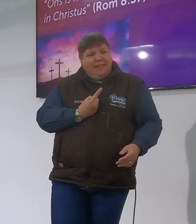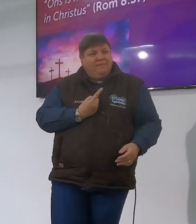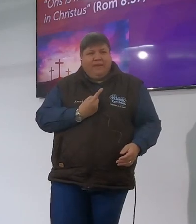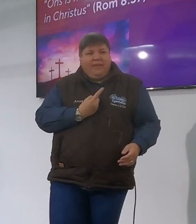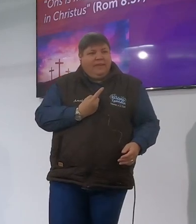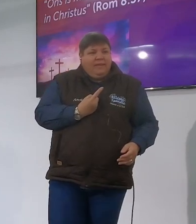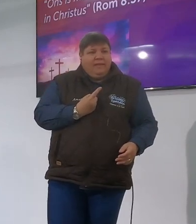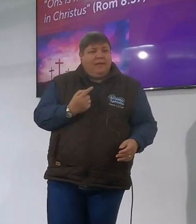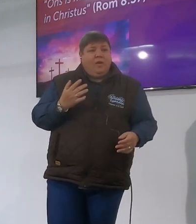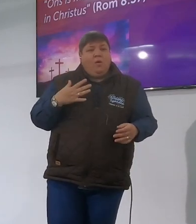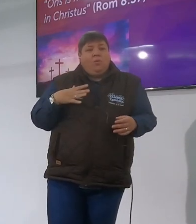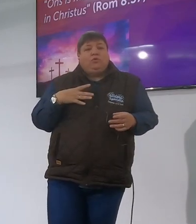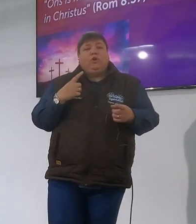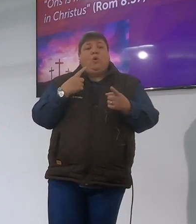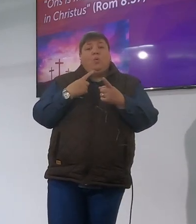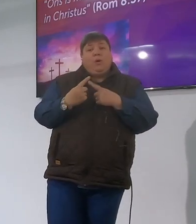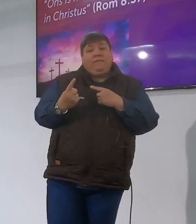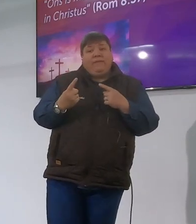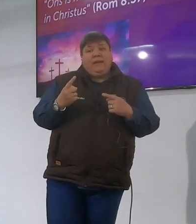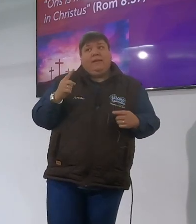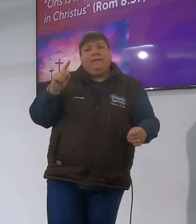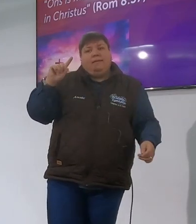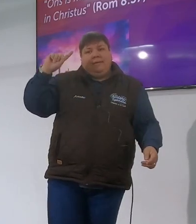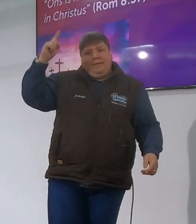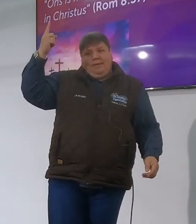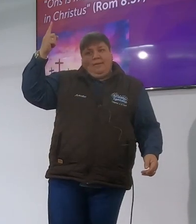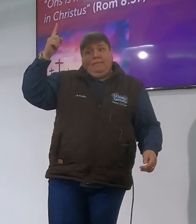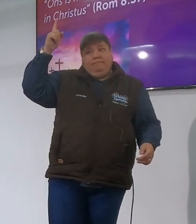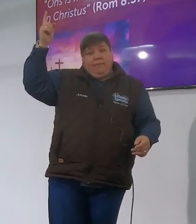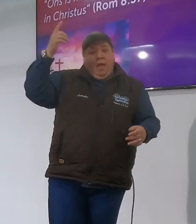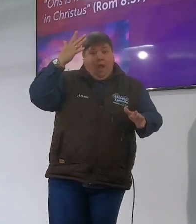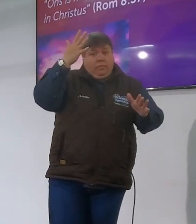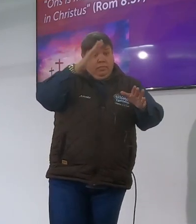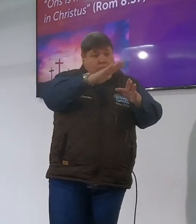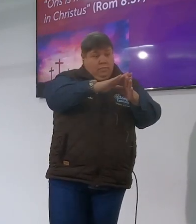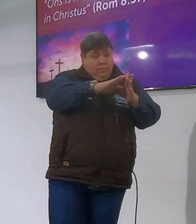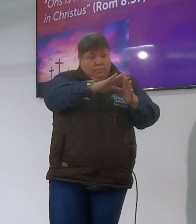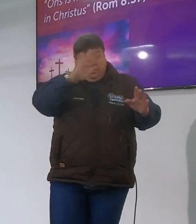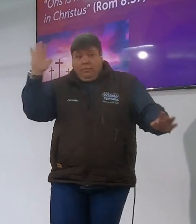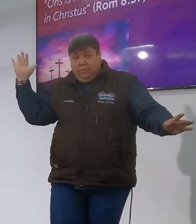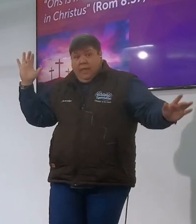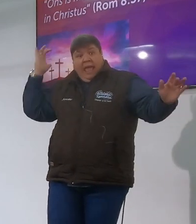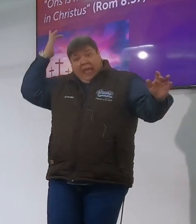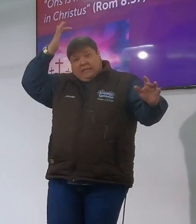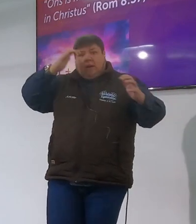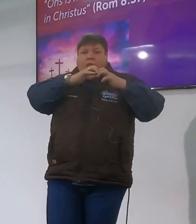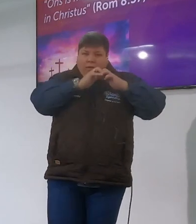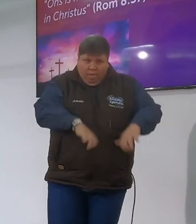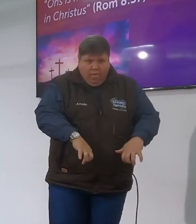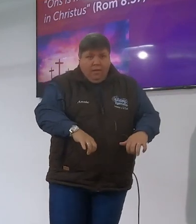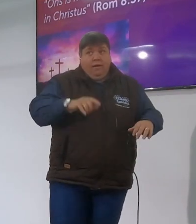oorwinning was nooit in hulle self nie elke keer as die heren sy hand van Israel afgehaal het om het hulle sonde gedoen het wat het met hulle gebeur